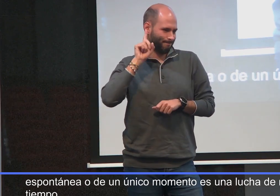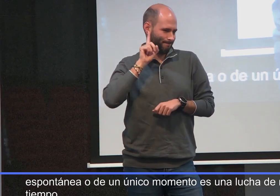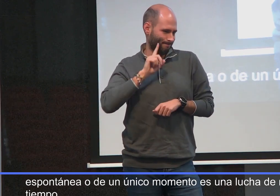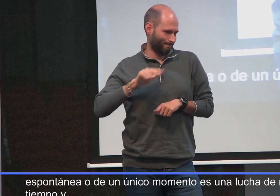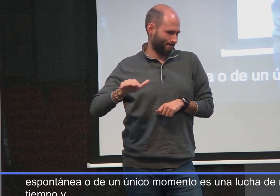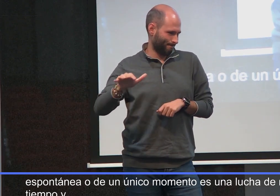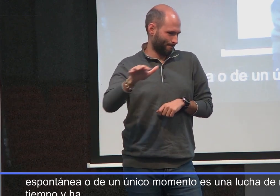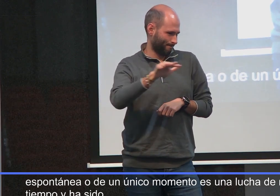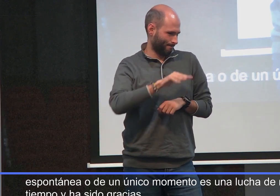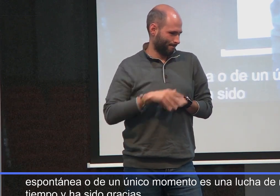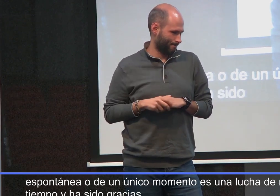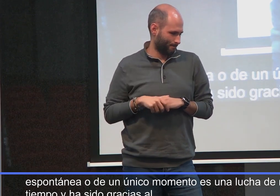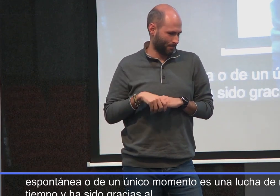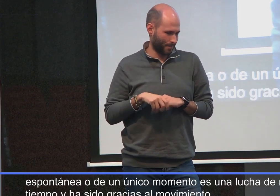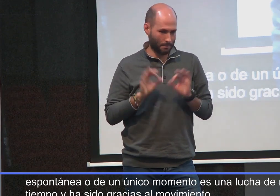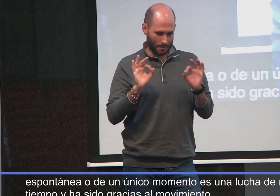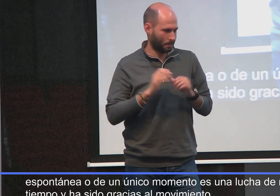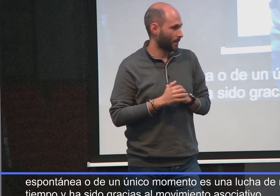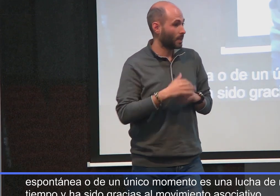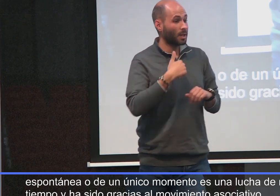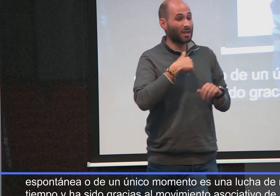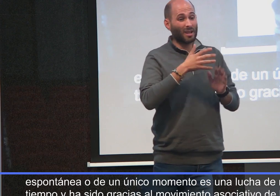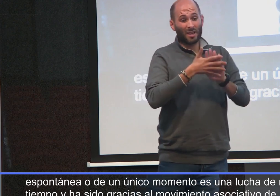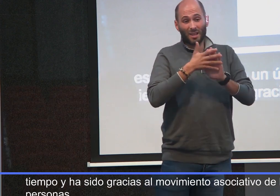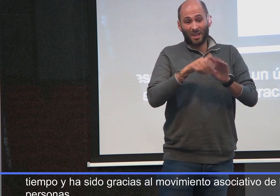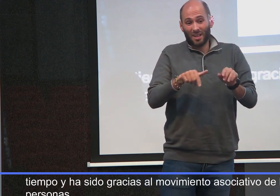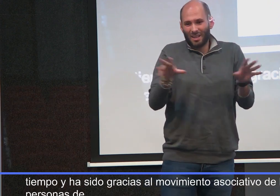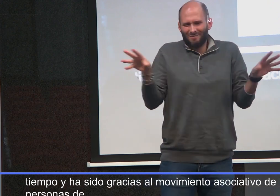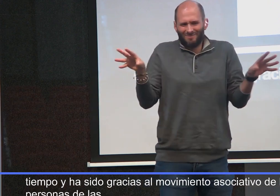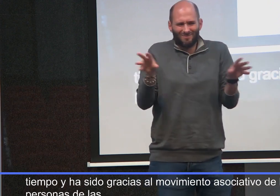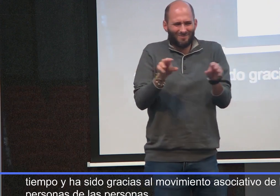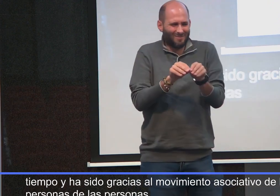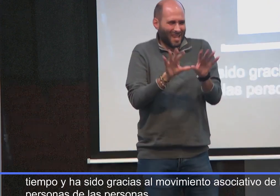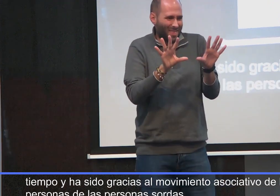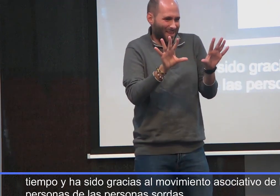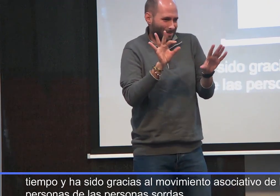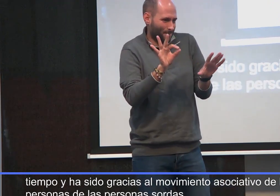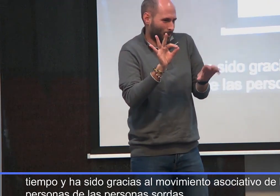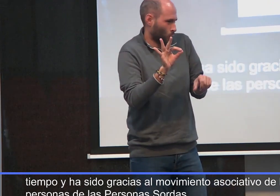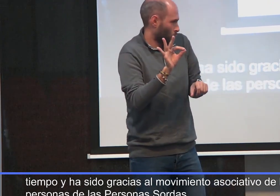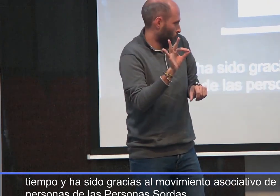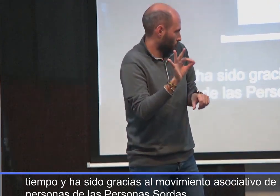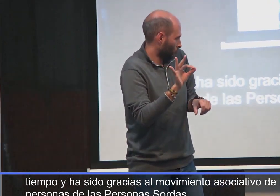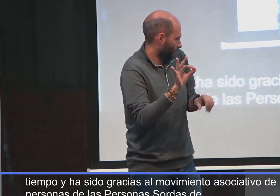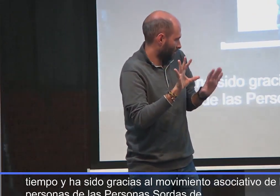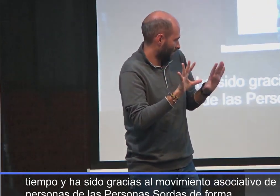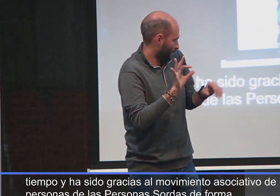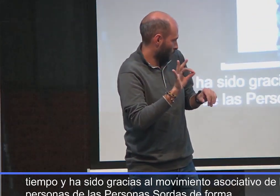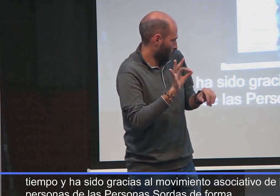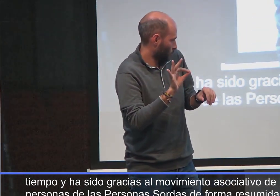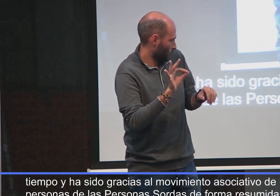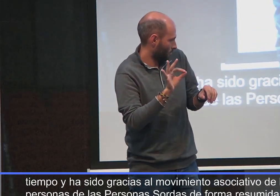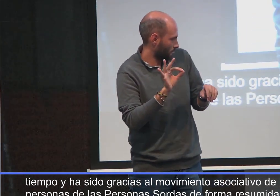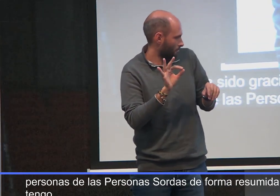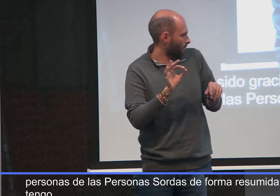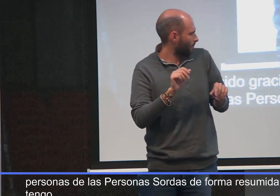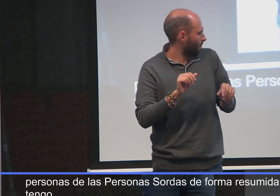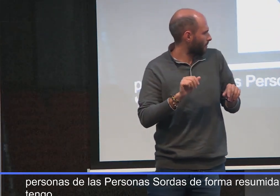gracias al movimiento asociativo de las personas sordas. De forma resumida, bueno, tengo diez minutillos para